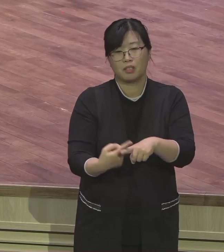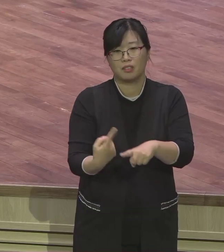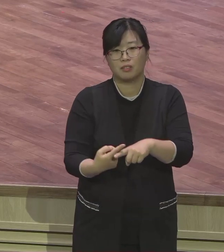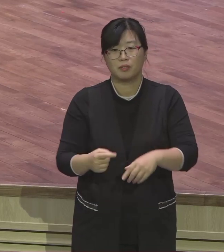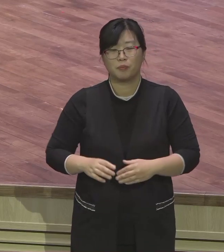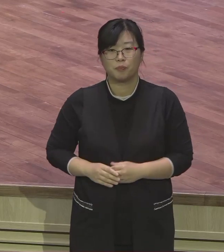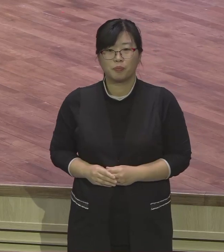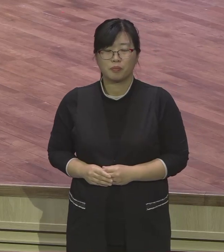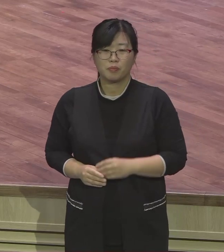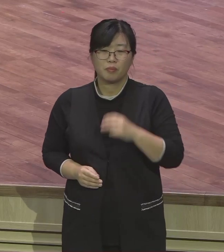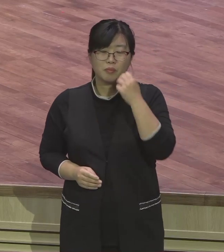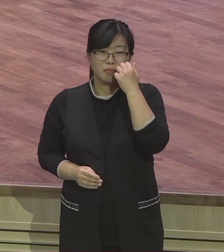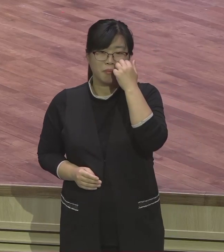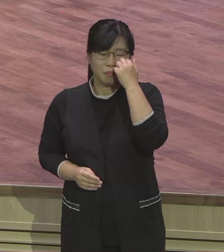참 부상하지요.